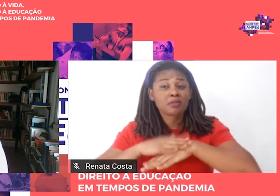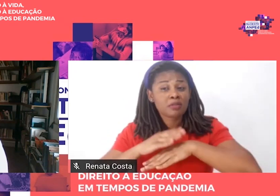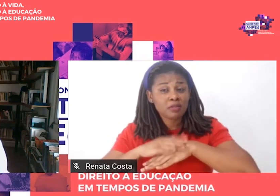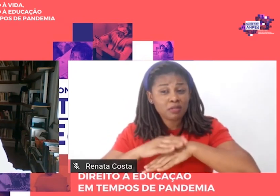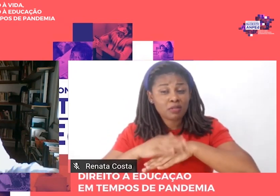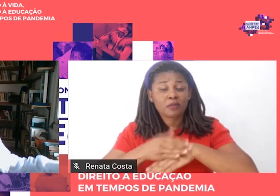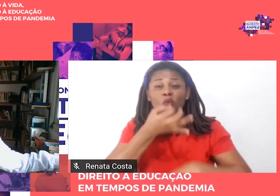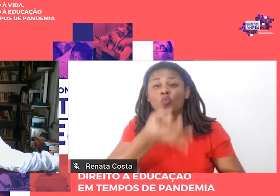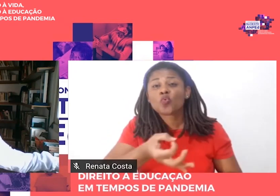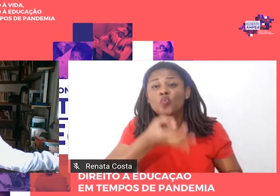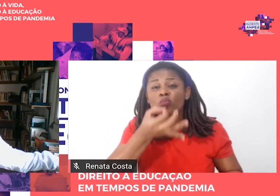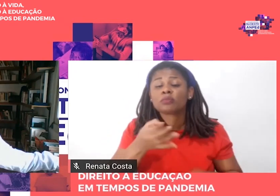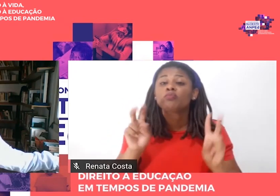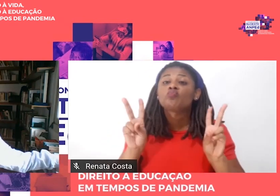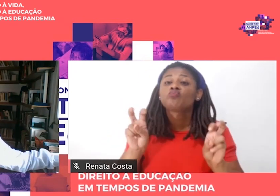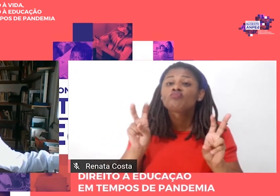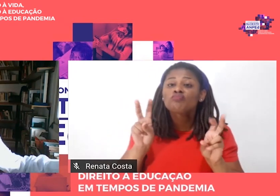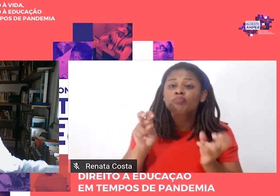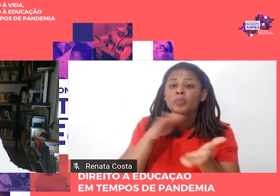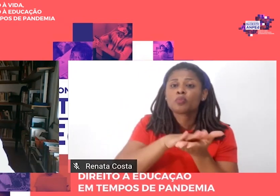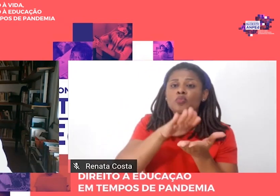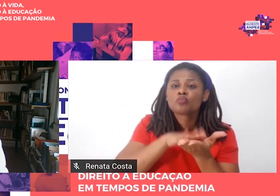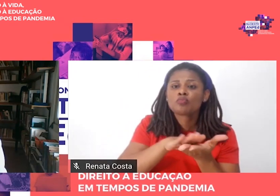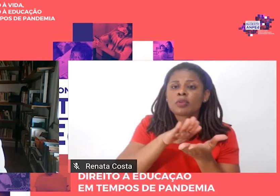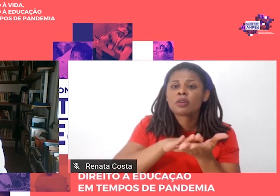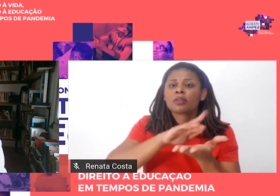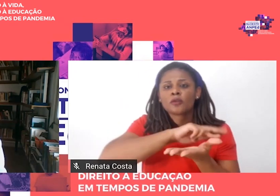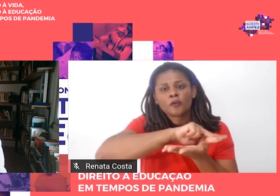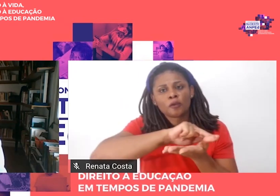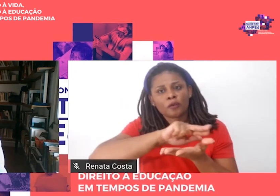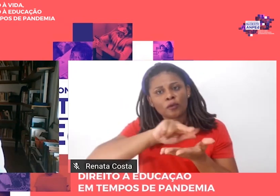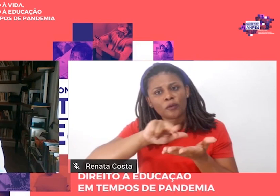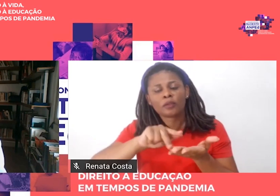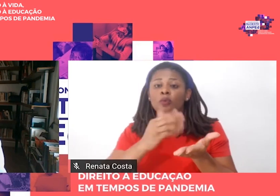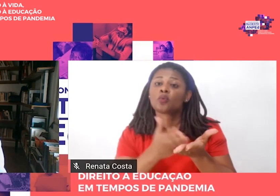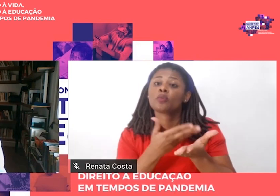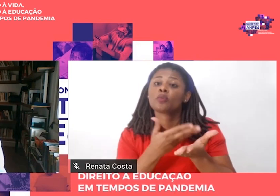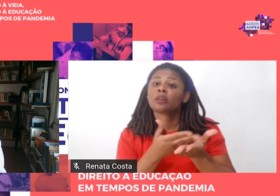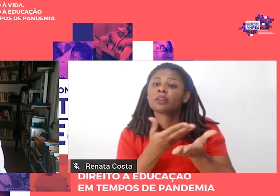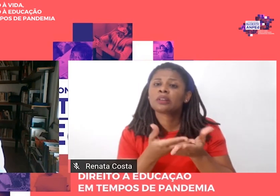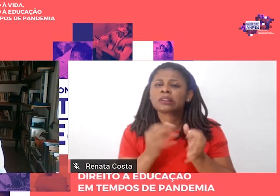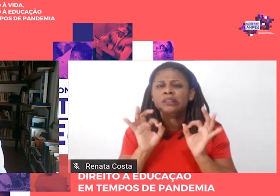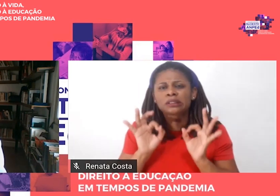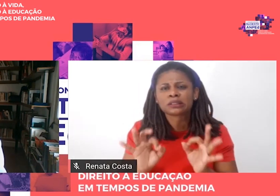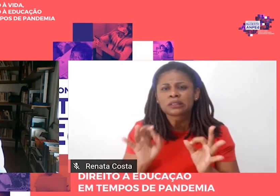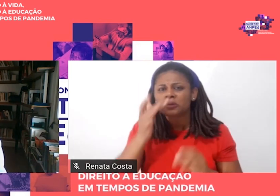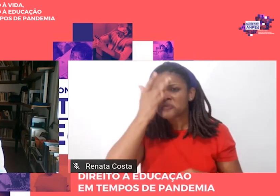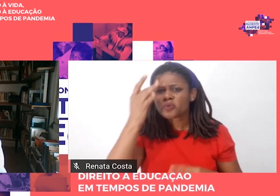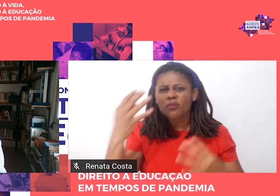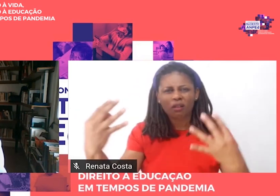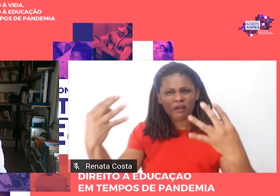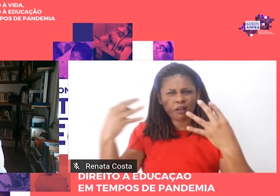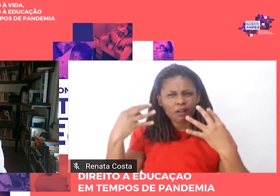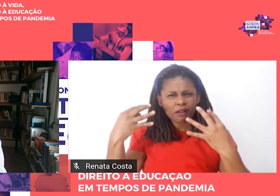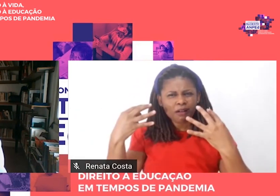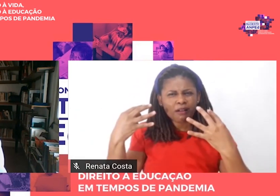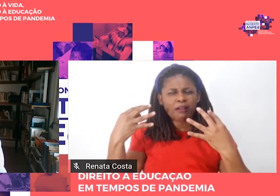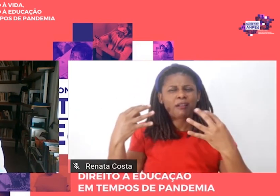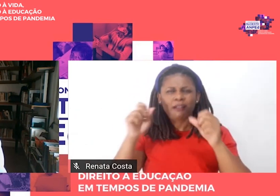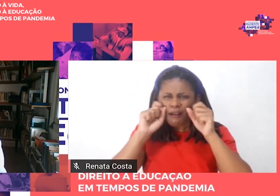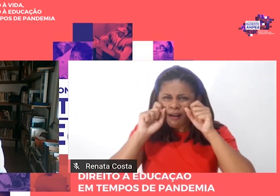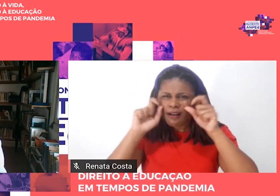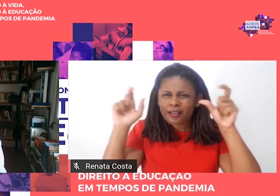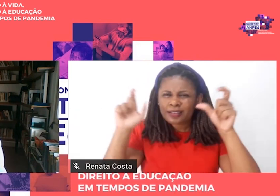edições do livro. Certamente, os observadores atentos notaram o